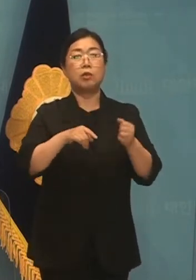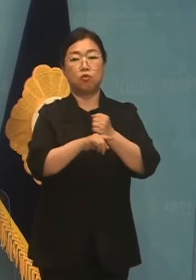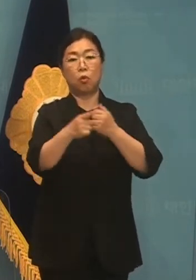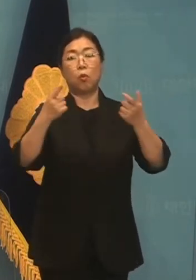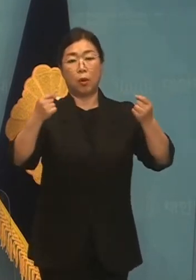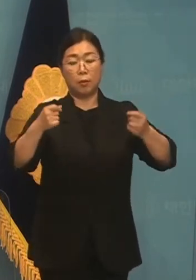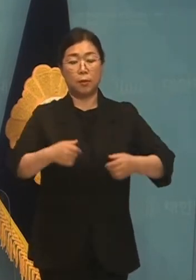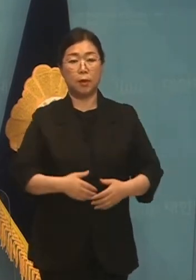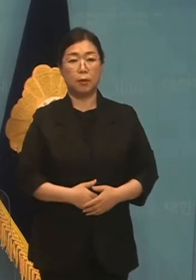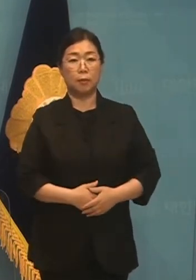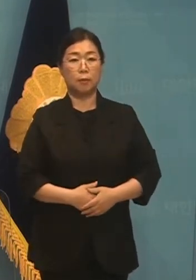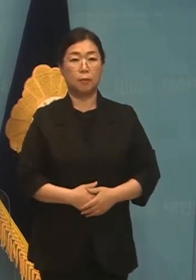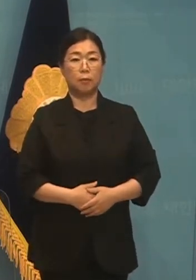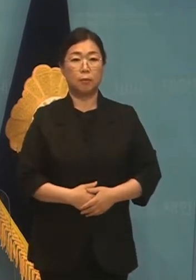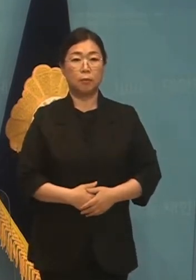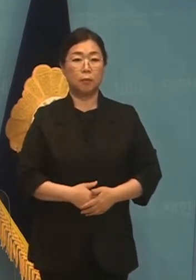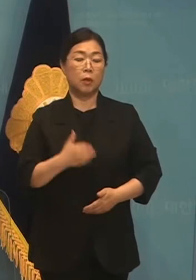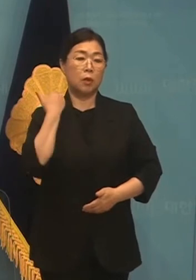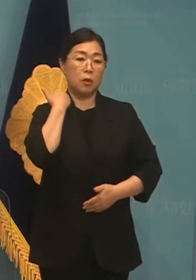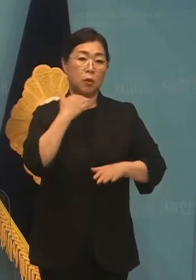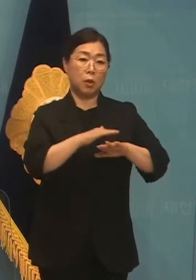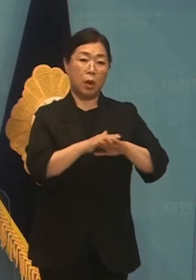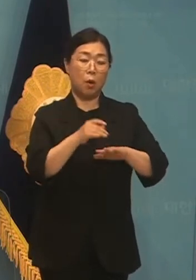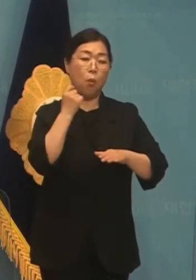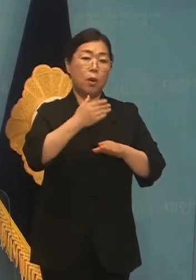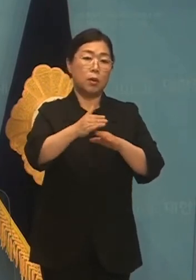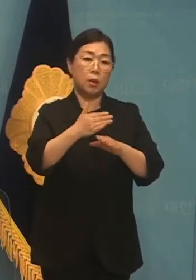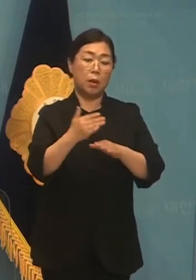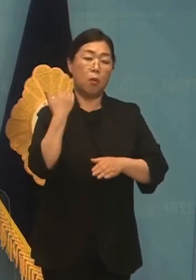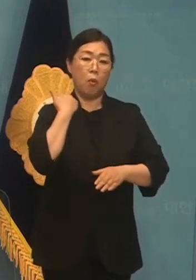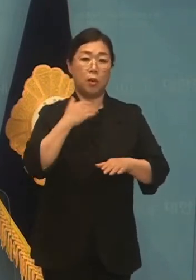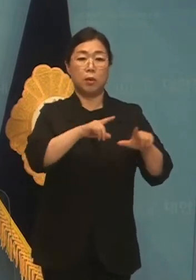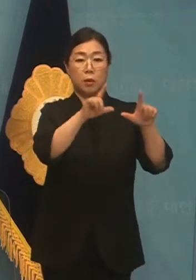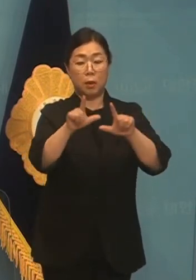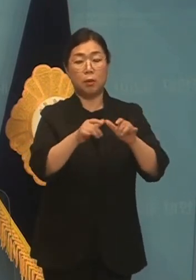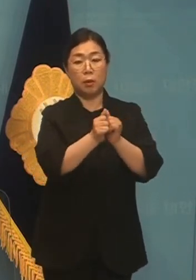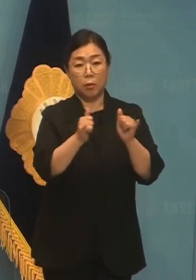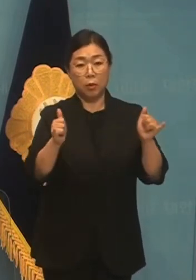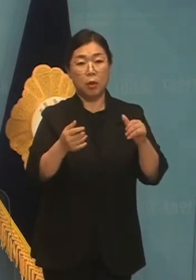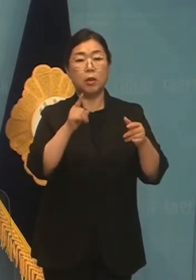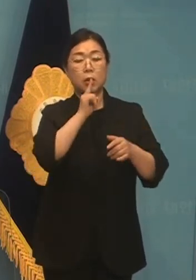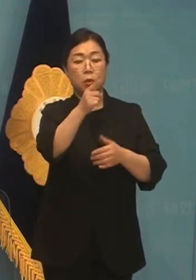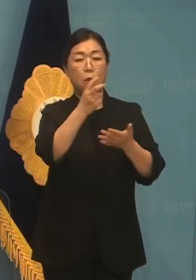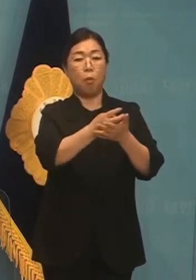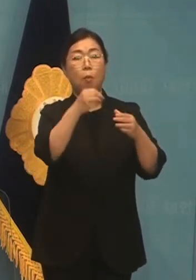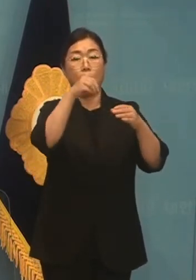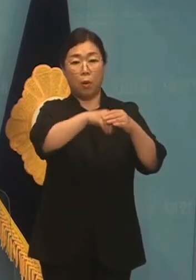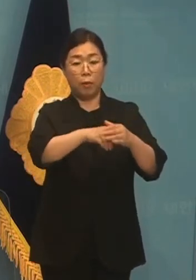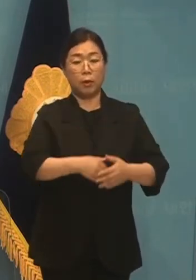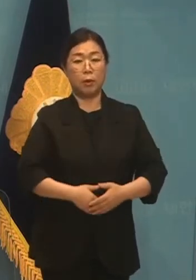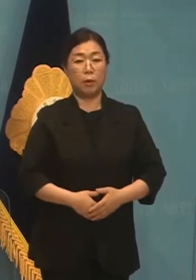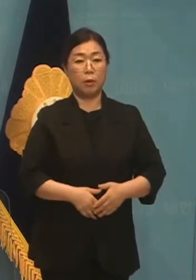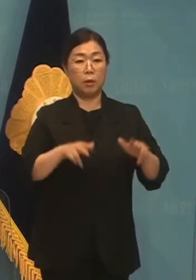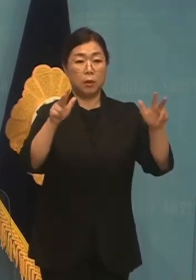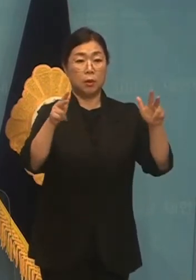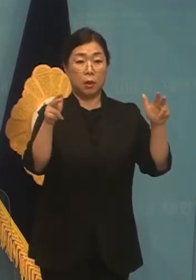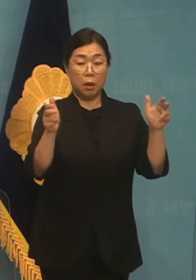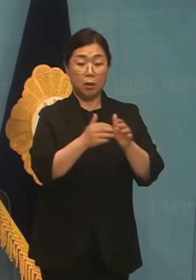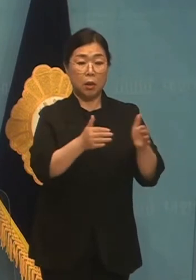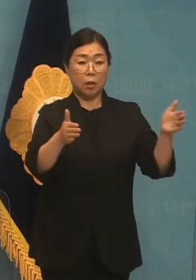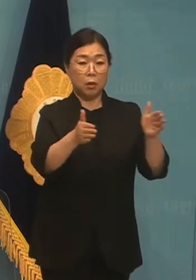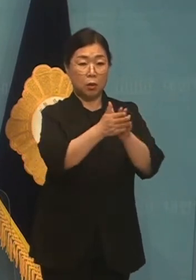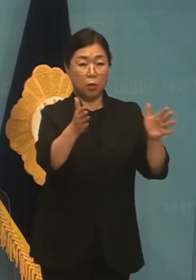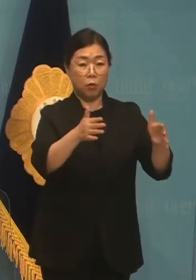마찬가지입니다. 전월세 신고 항목도 추가적으로 보완해야 합니다. 그간 집주인과 세입자 간에